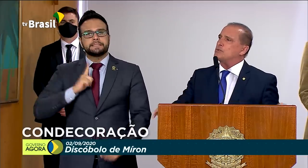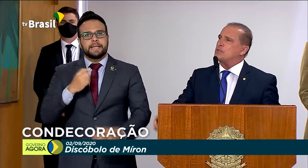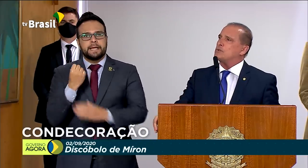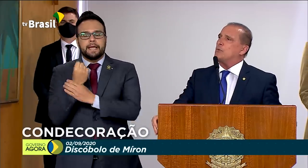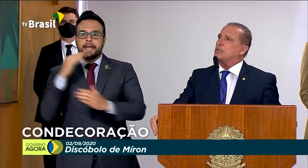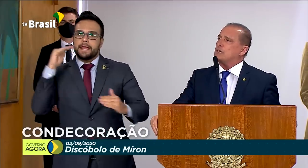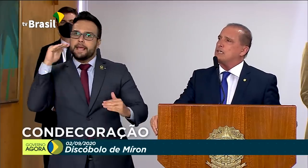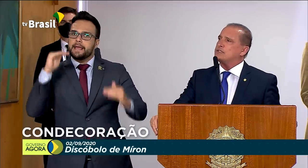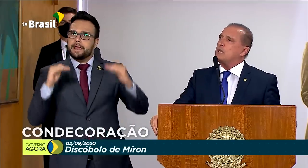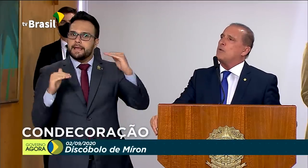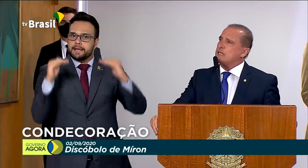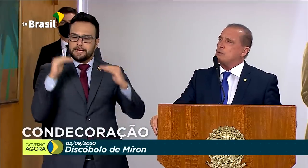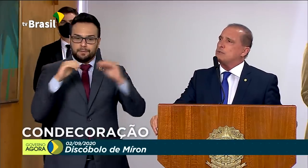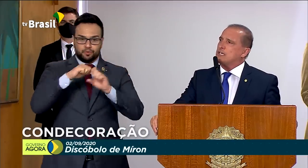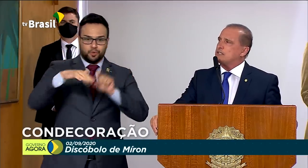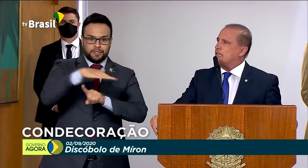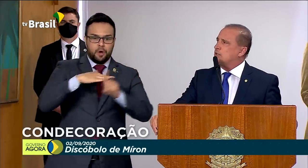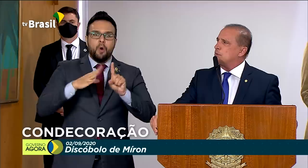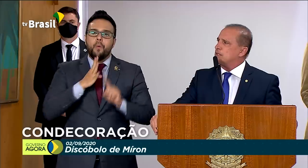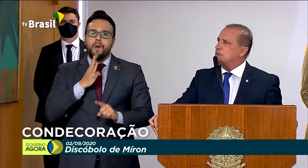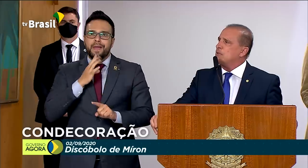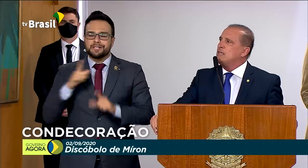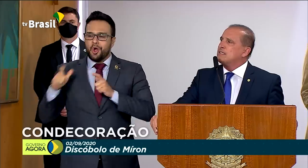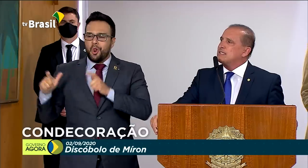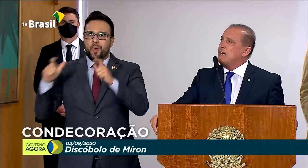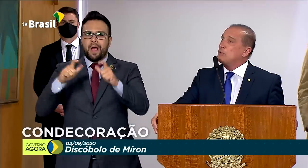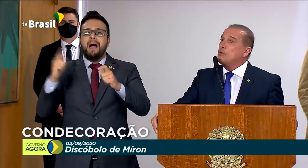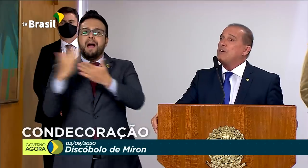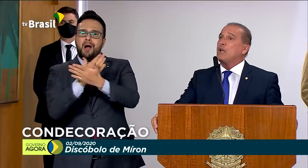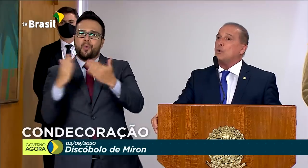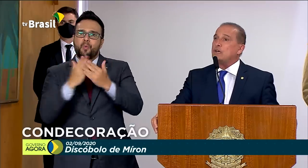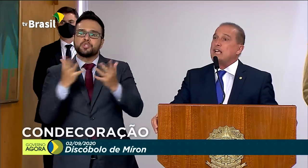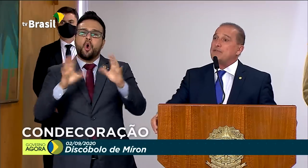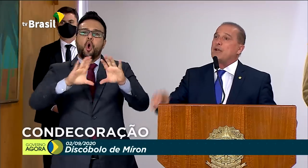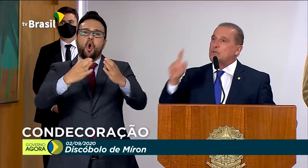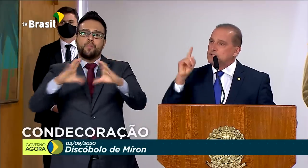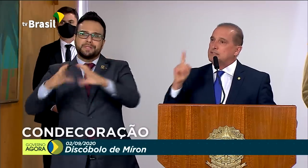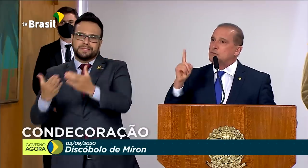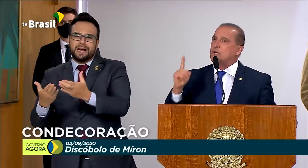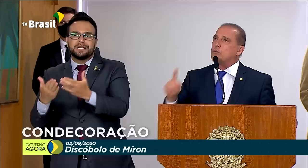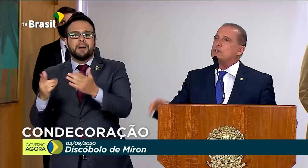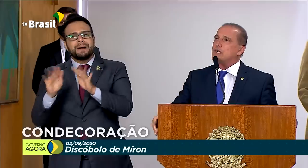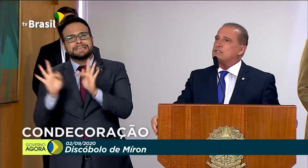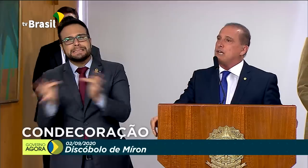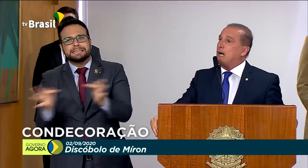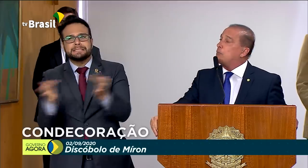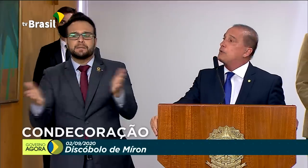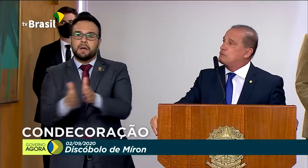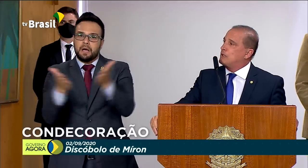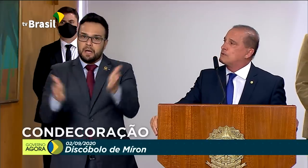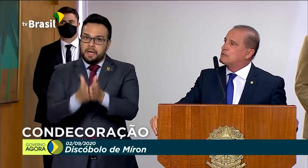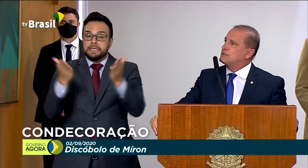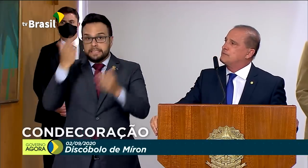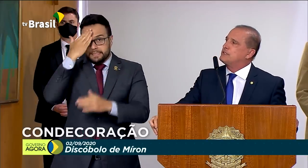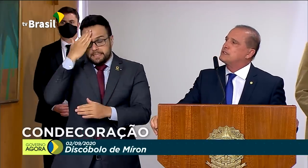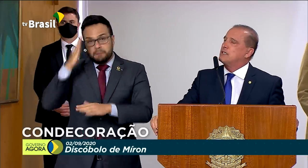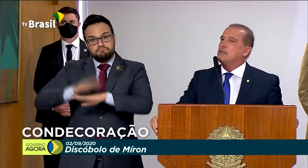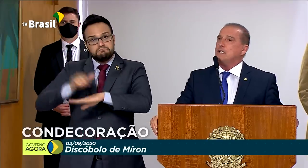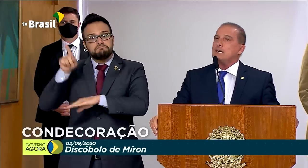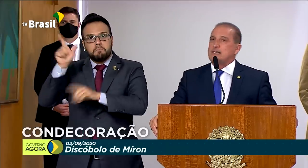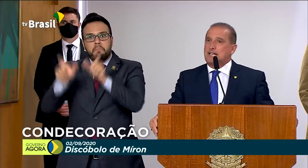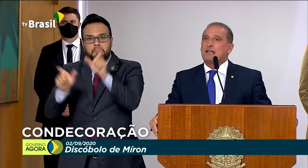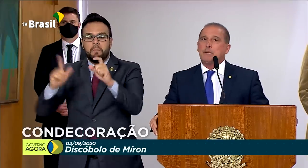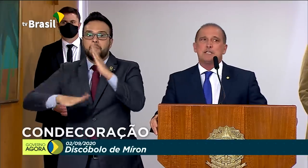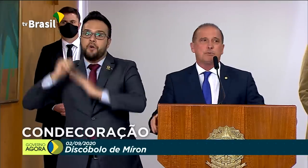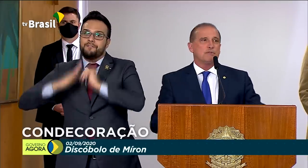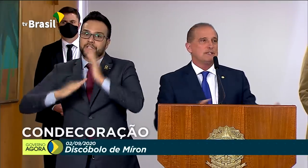social para as nossas comunidades. Quem conhece a comunidade carinha do Brasil sabe o valor e a valorização que a comunidade dá ao profissional da educação física,